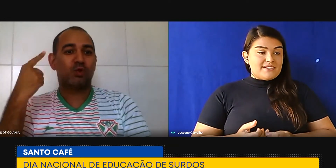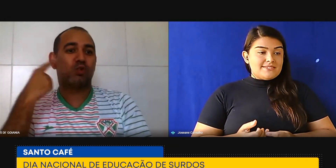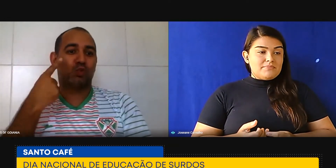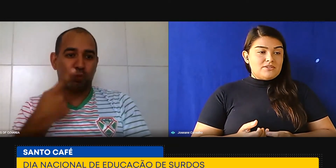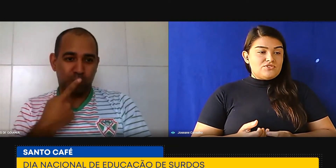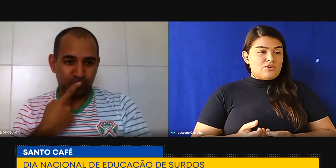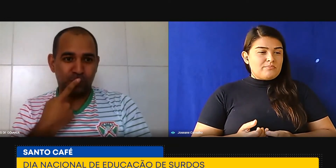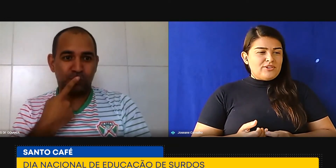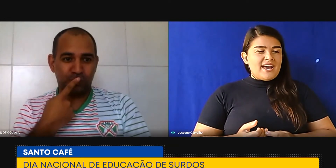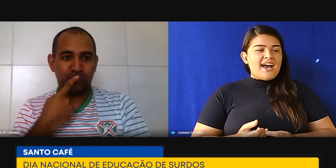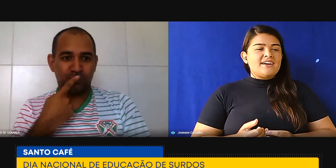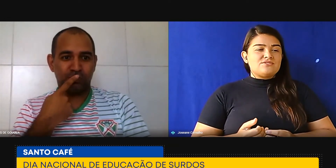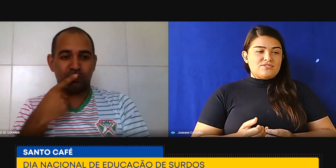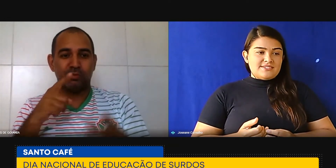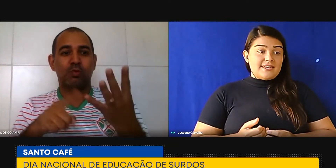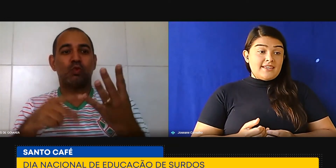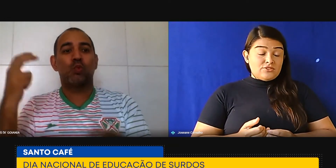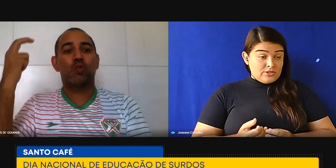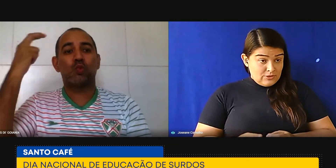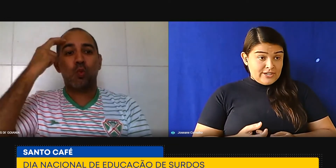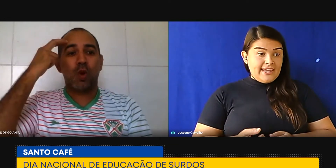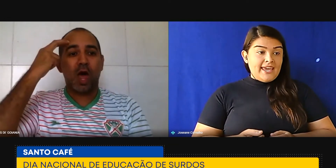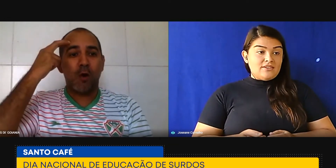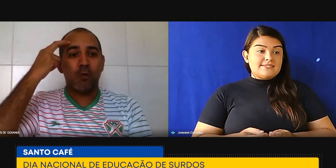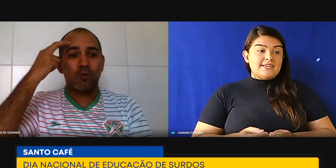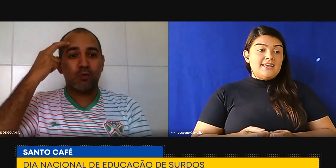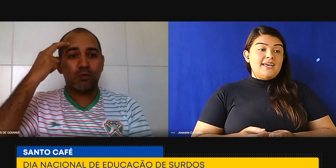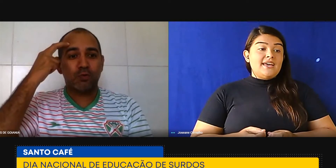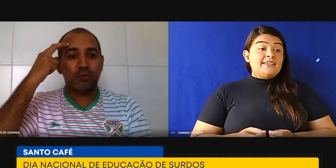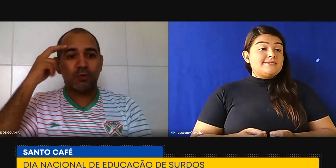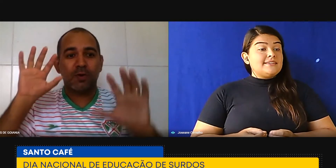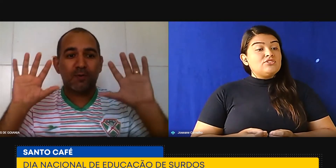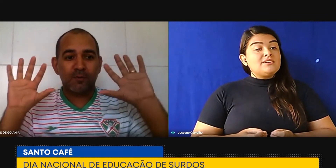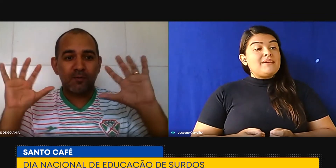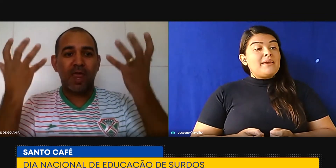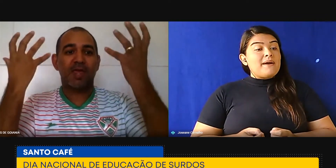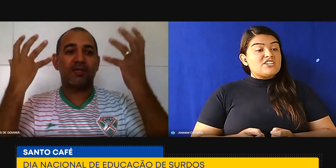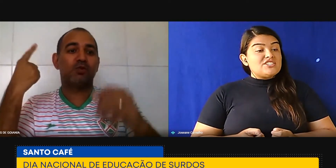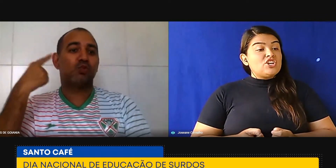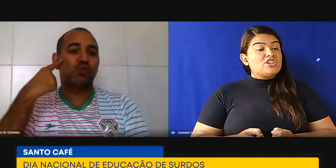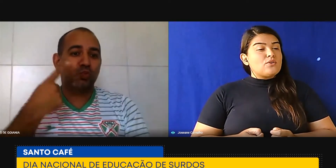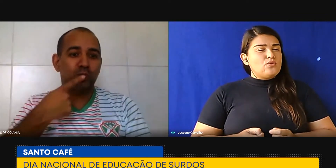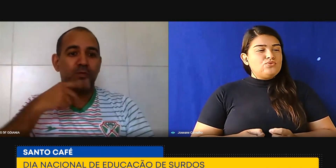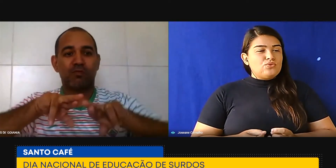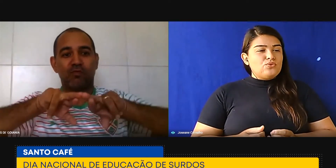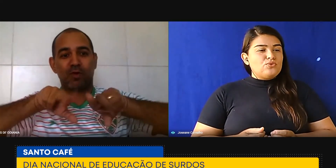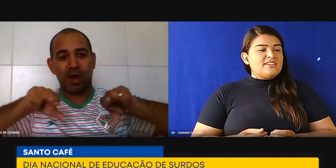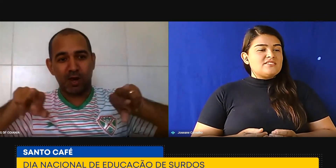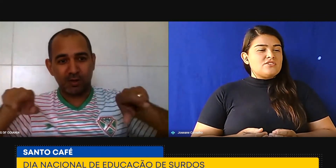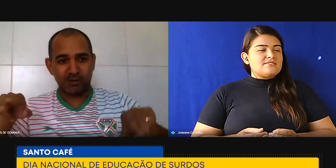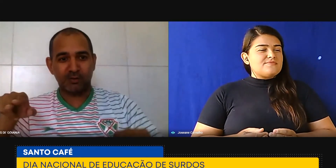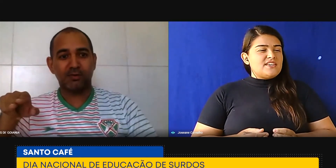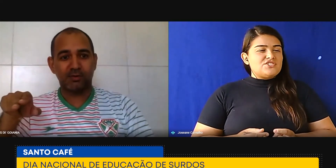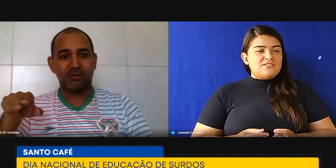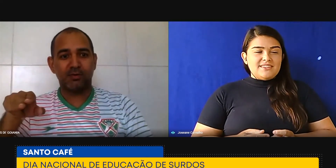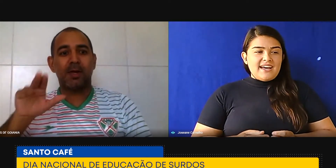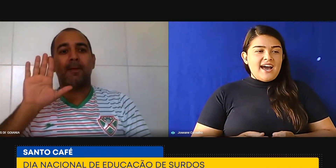participando de campeonatos, torneios, ensinando também parte da nossa cultura, das nossas festividades,